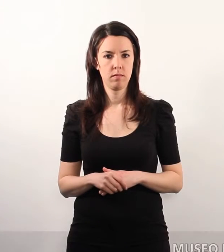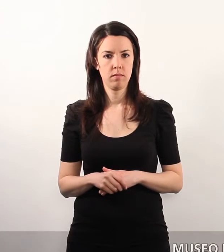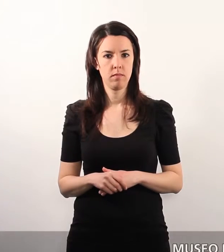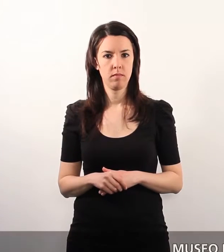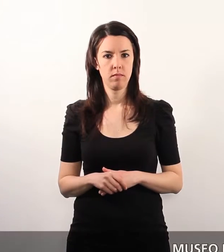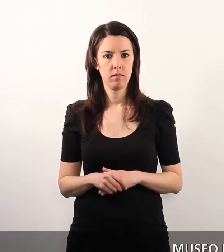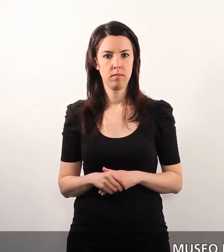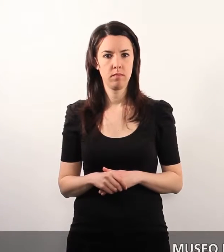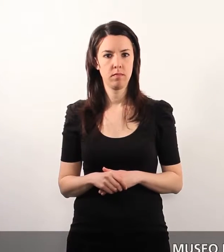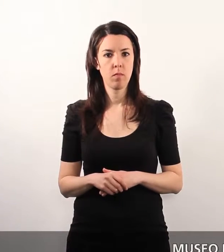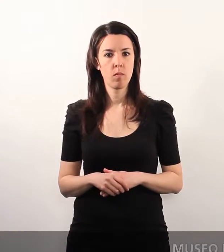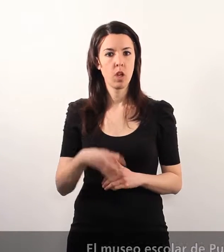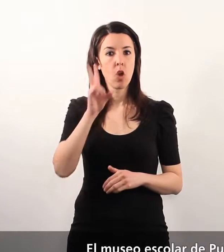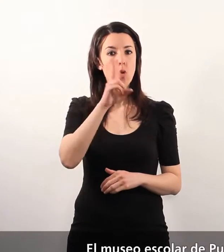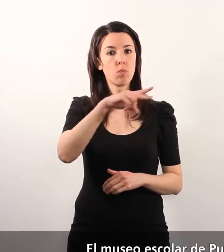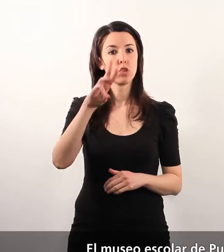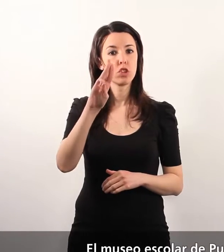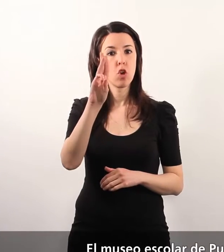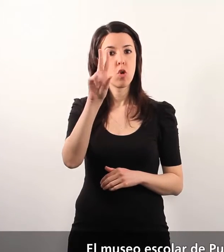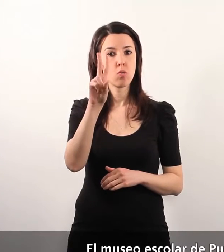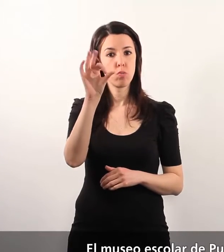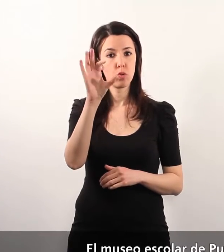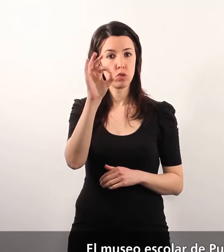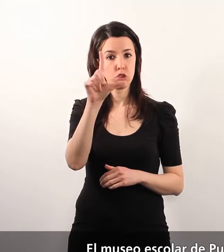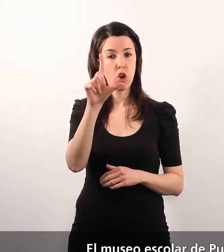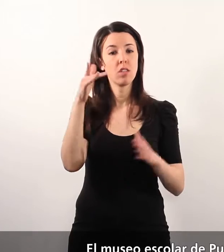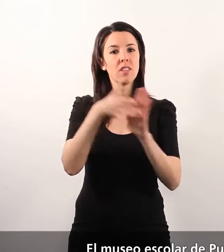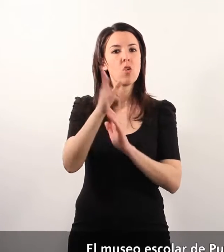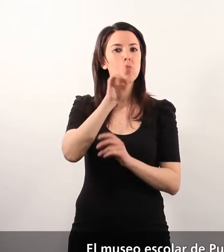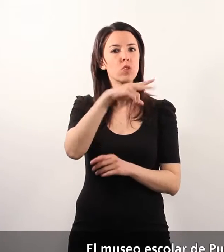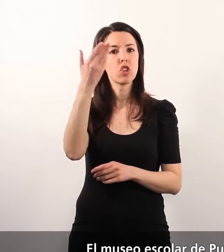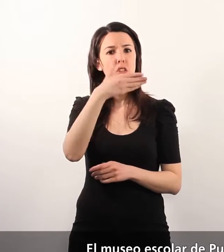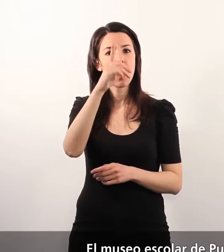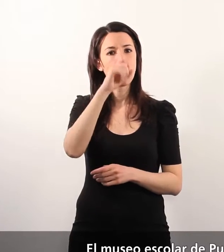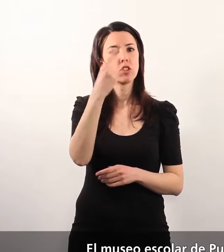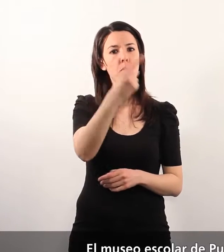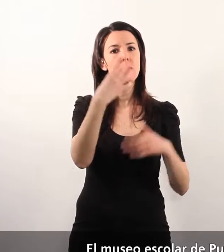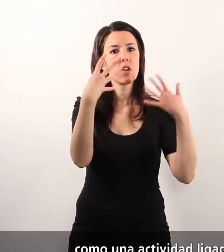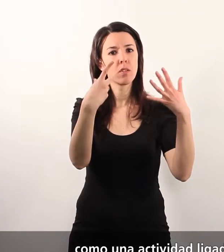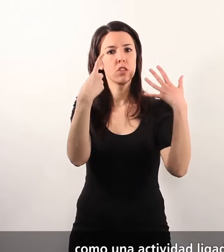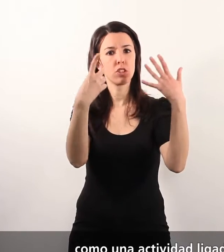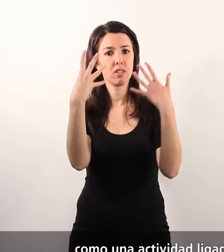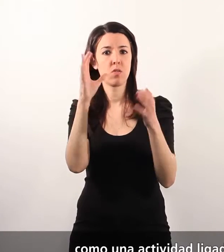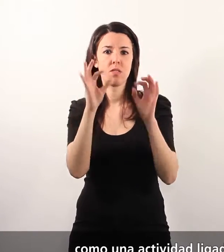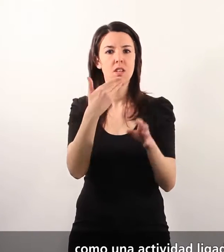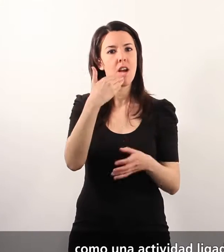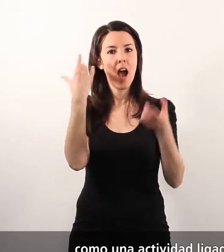Museo de Pusol El Museo Escolar de Pusol nació en el año 1969 como una actividad ligada al